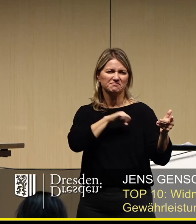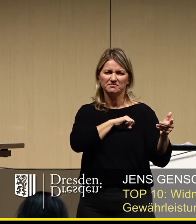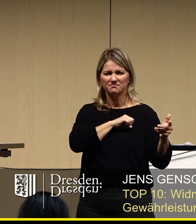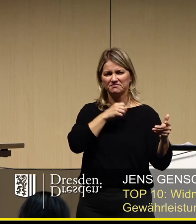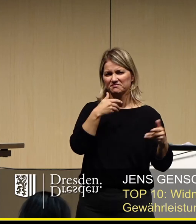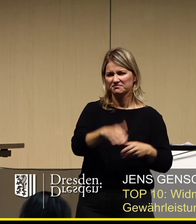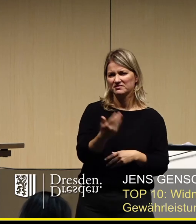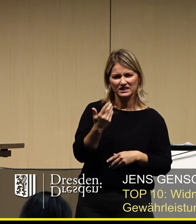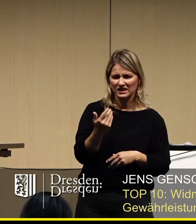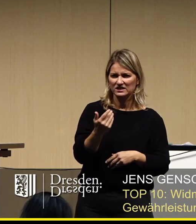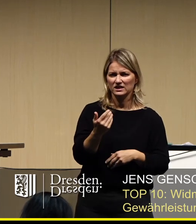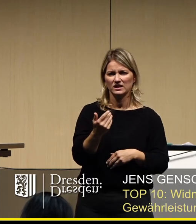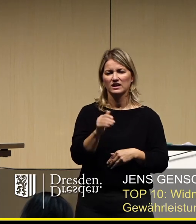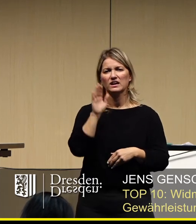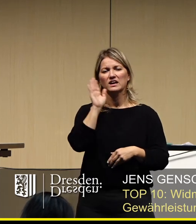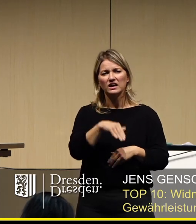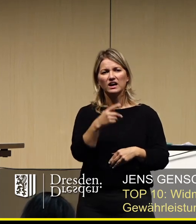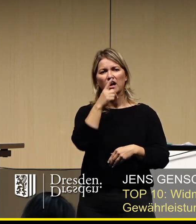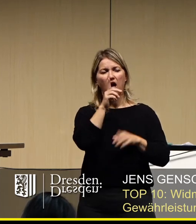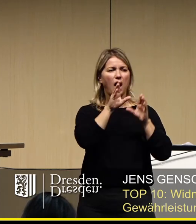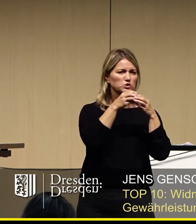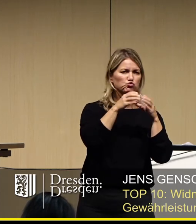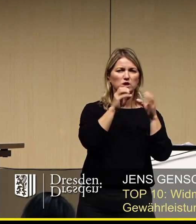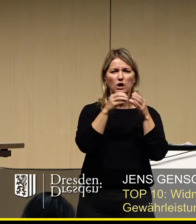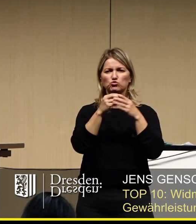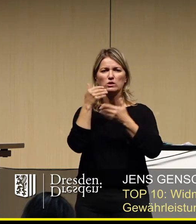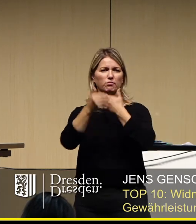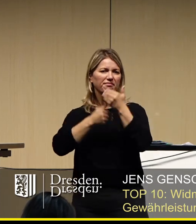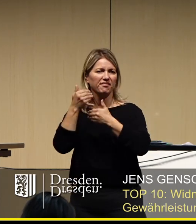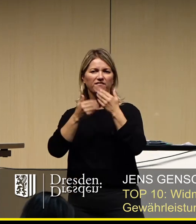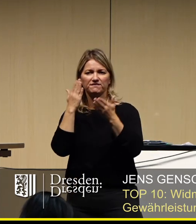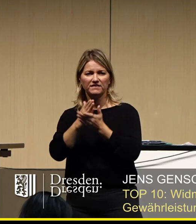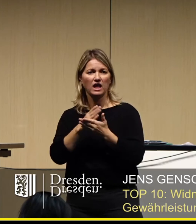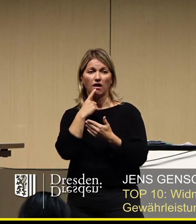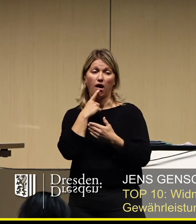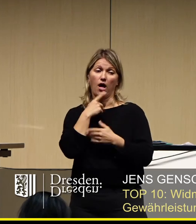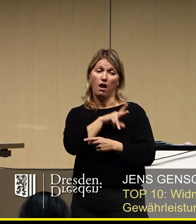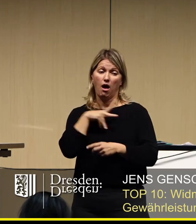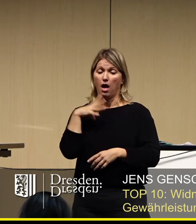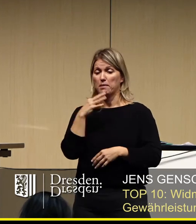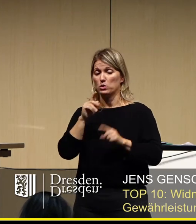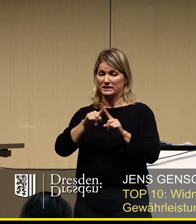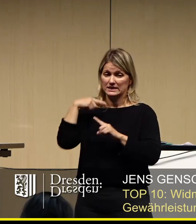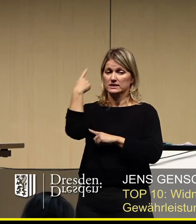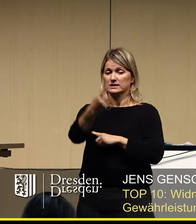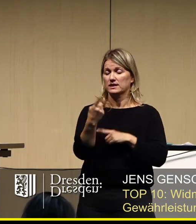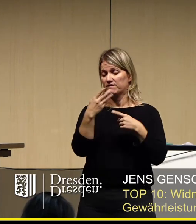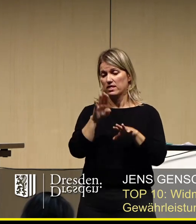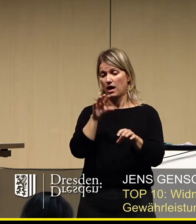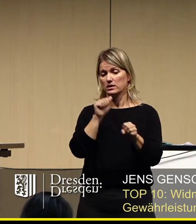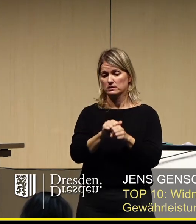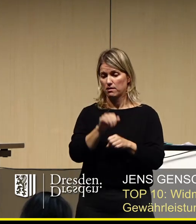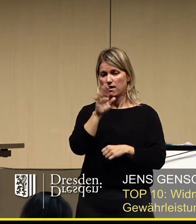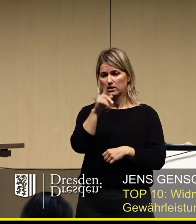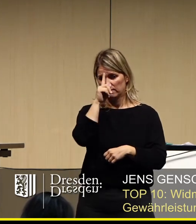anregt, wie das durch die Ausschüsse ist, haben wir nächsten Weihnachtsmarkt vielleicht zu neuen oder zu normalen Verhältnissen wieder. Also die